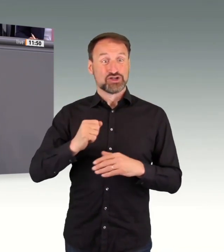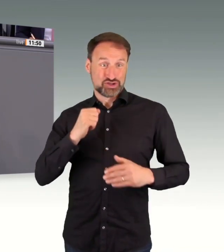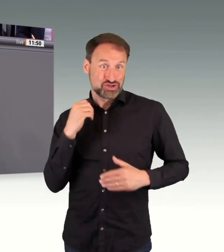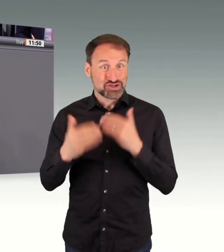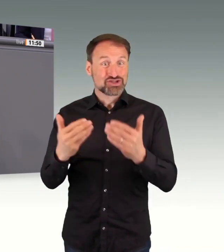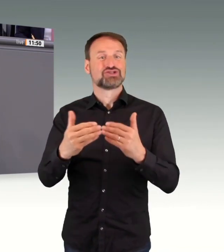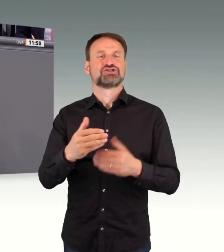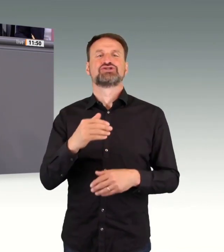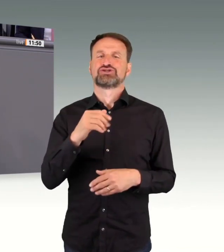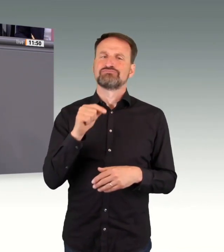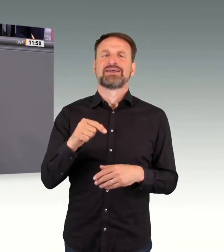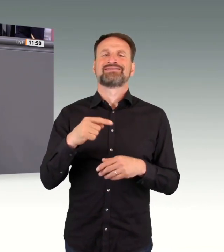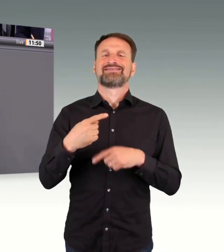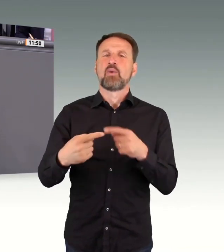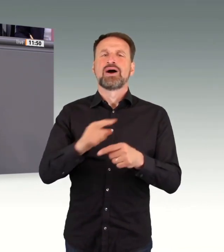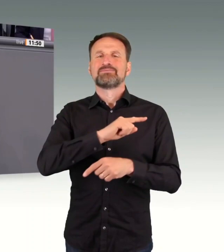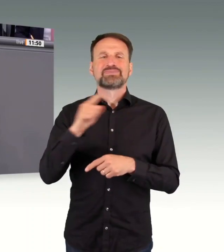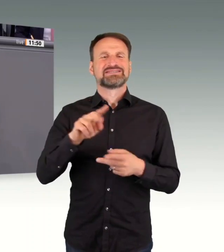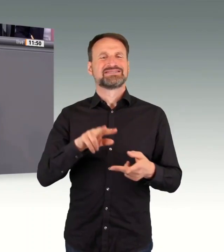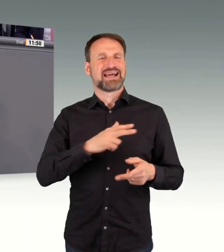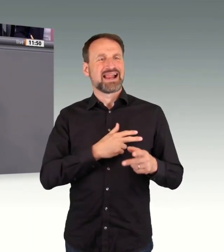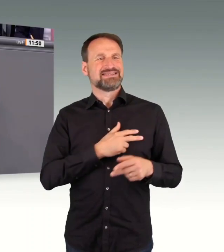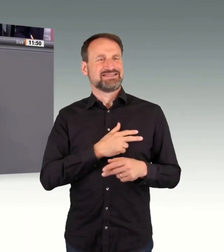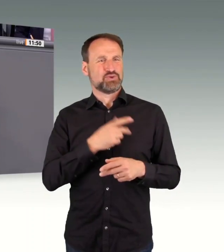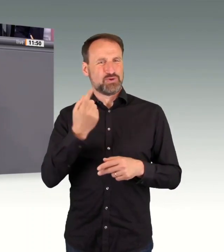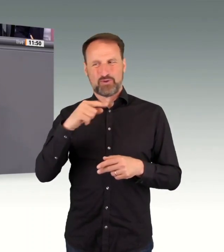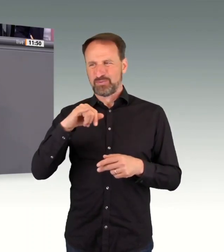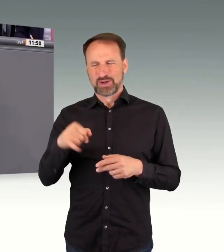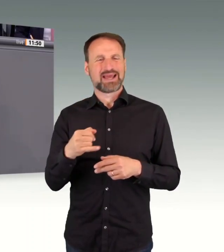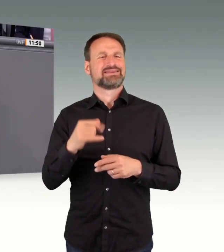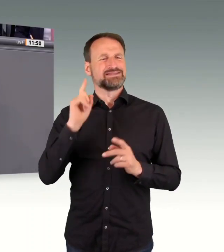auch, das, was wir tun, muss am Ende auch funktionieren, liebe Kolleginnen und Kollegen.